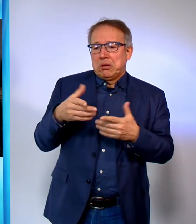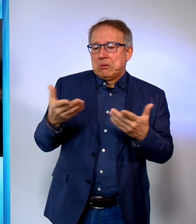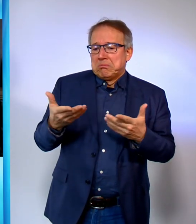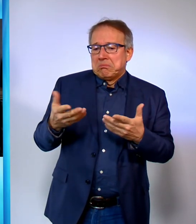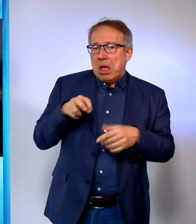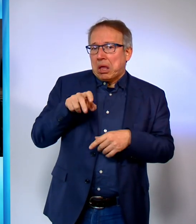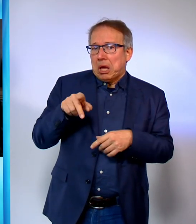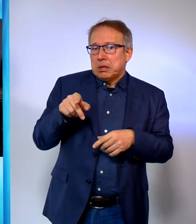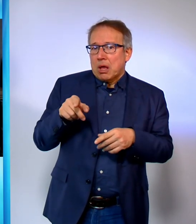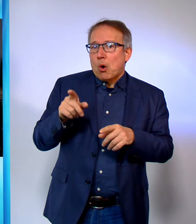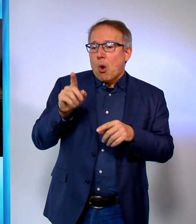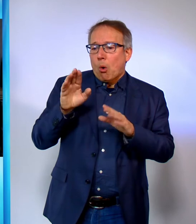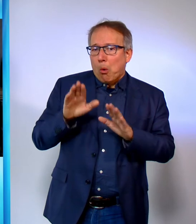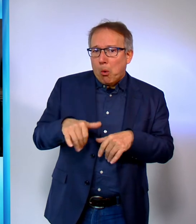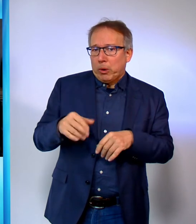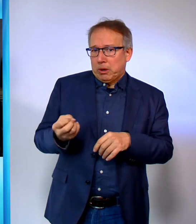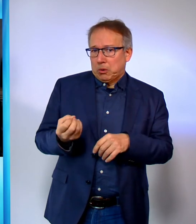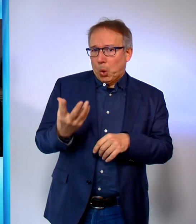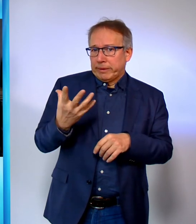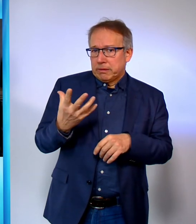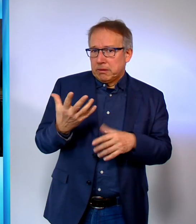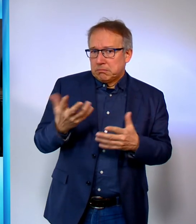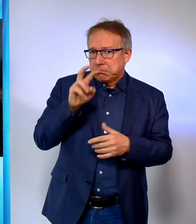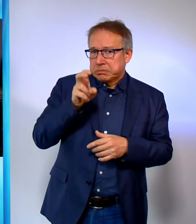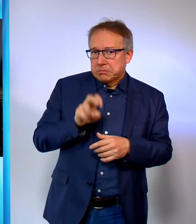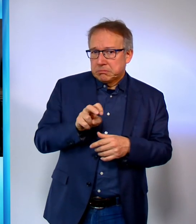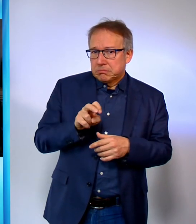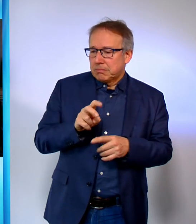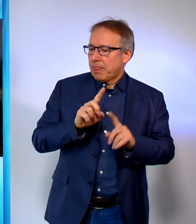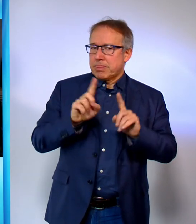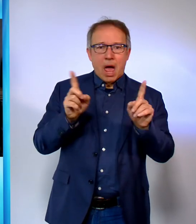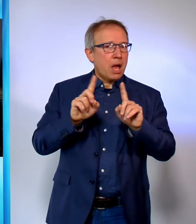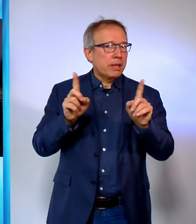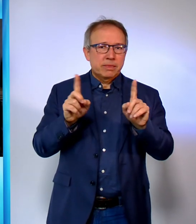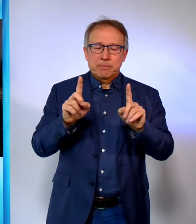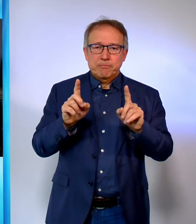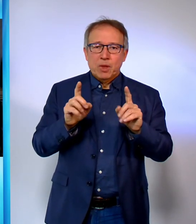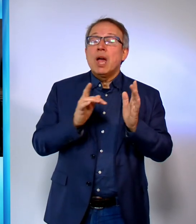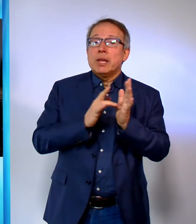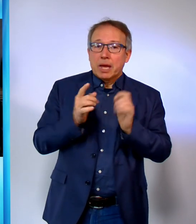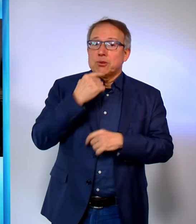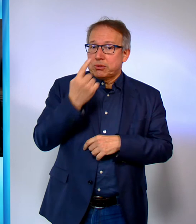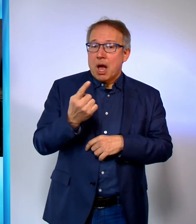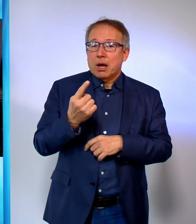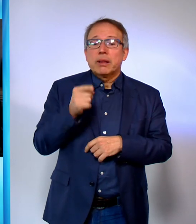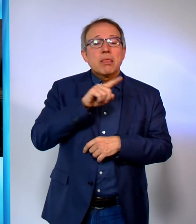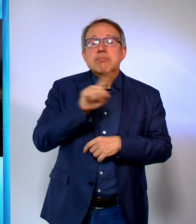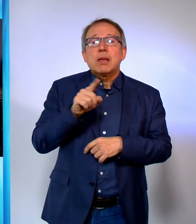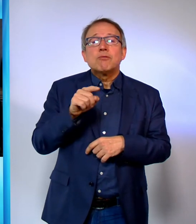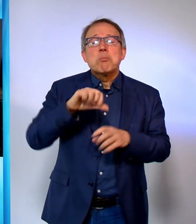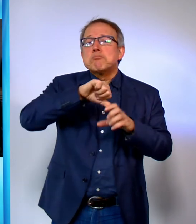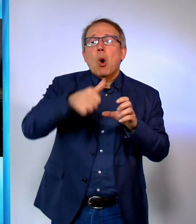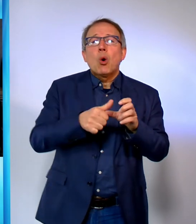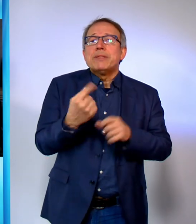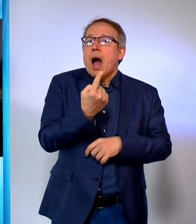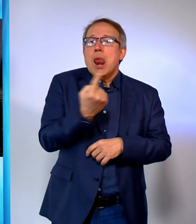fragen, geht es wirklich auch ohne? Weit gefehlt. Jesus sagt, nicht vom Brot